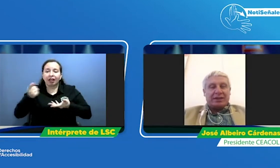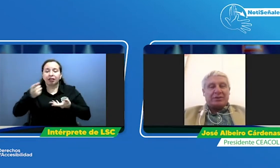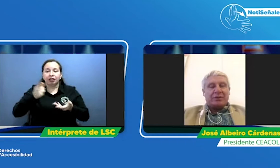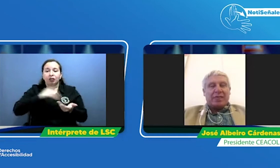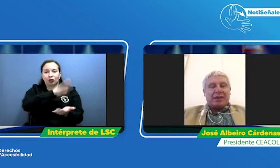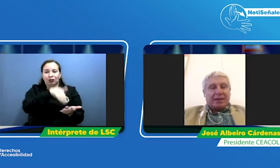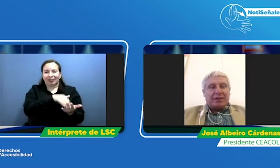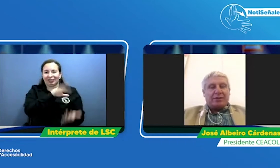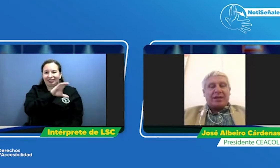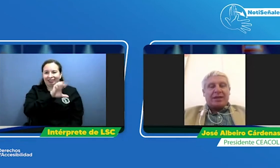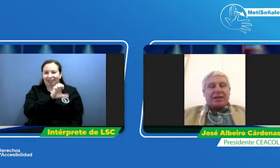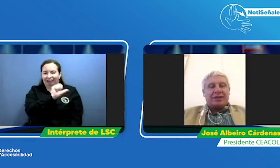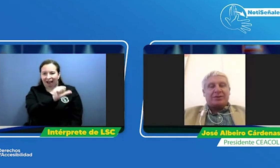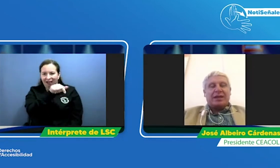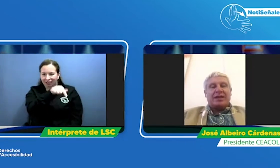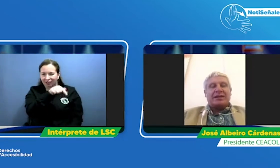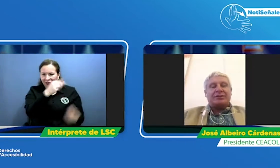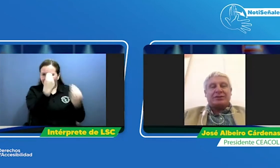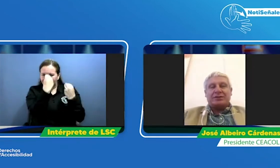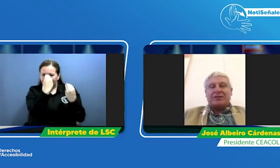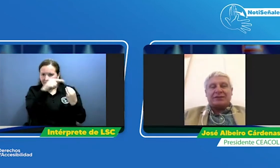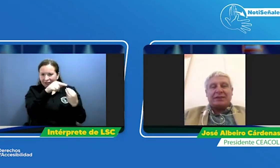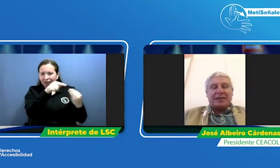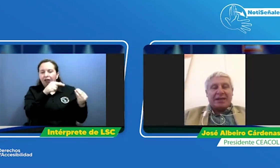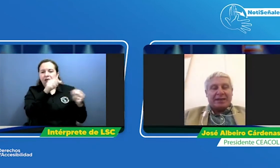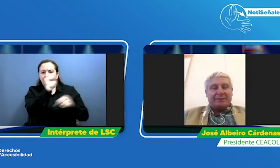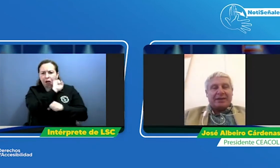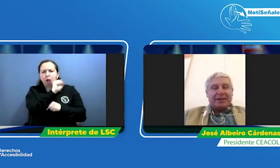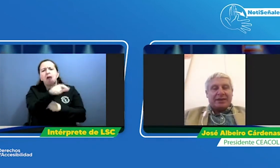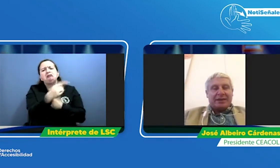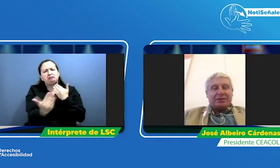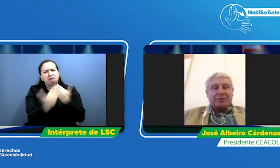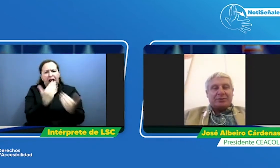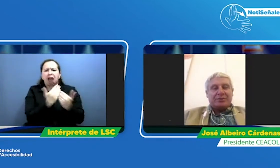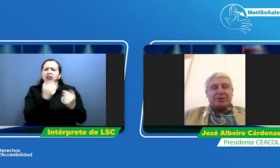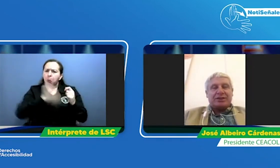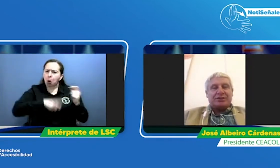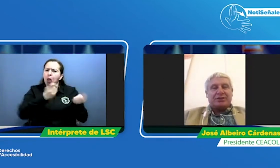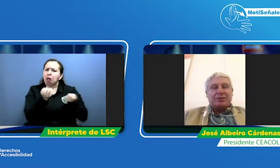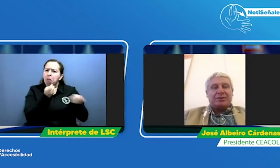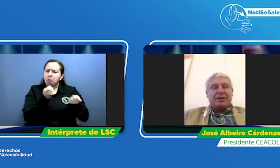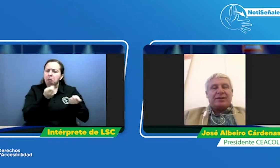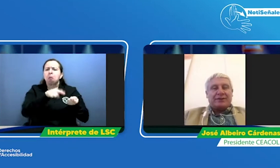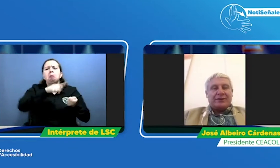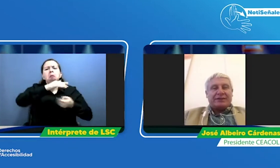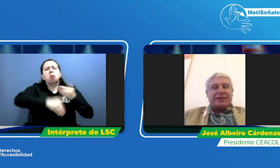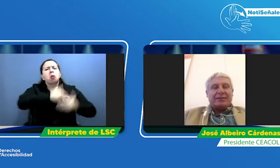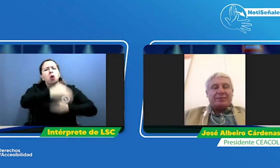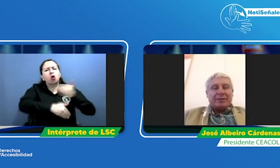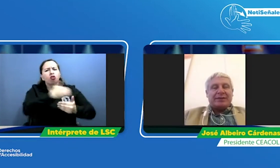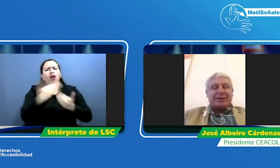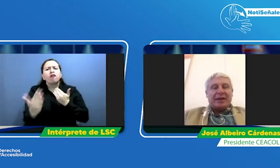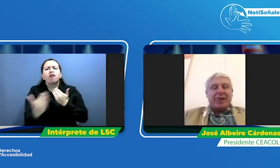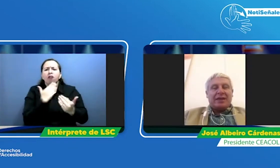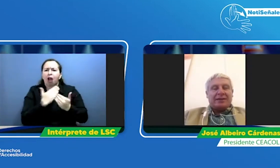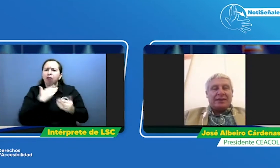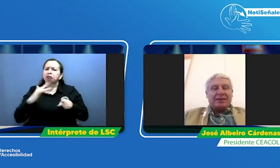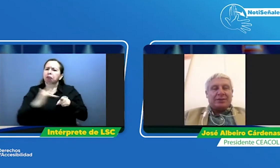creo que es una situación fácil de manejar es un proceso fácil de implementar dentro de la